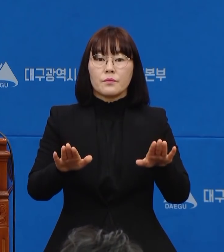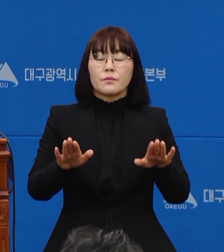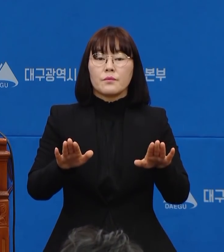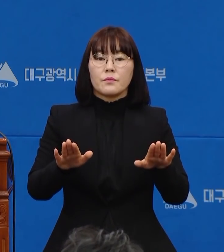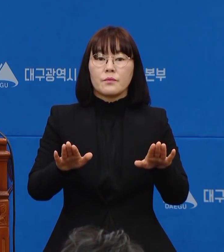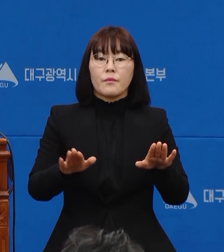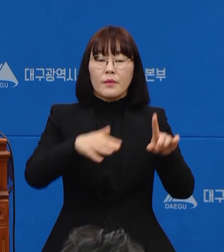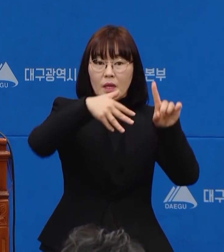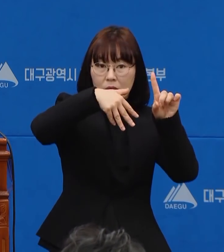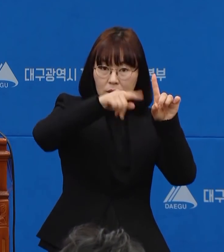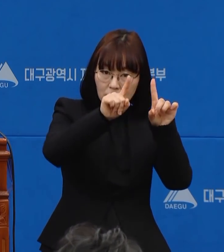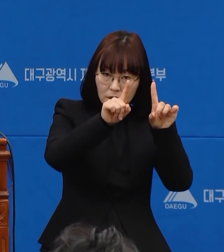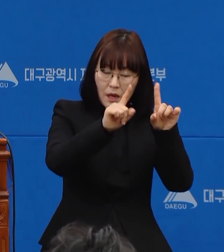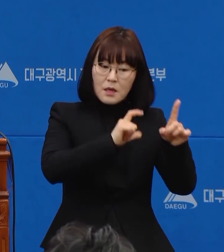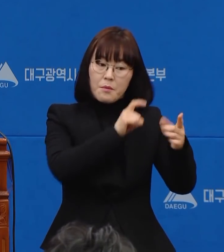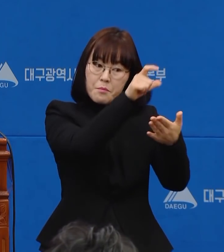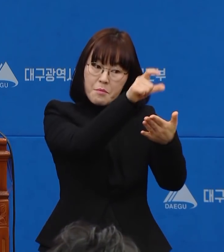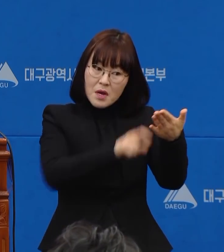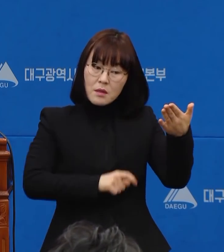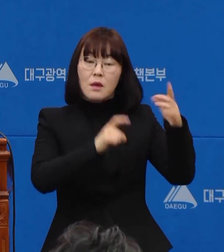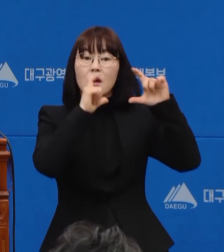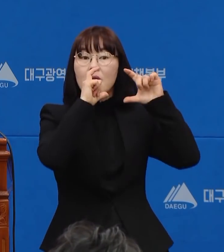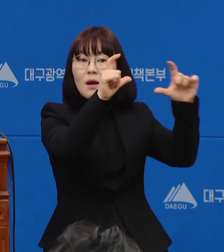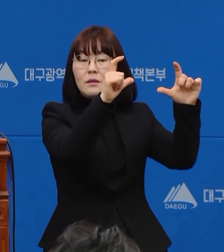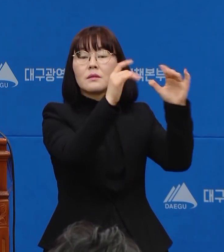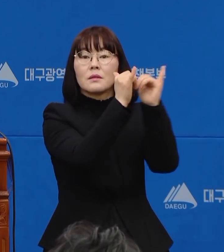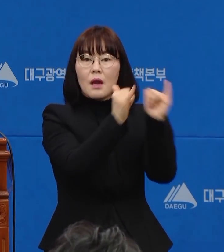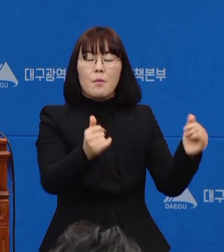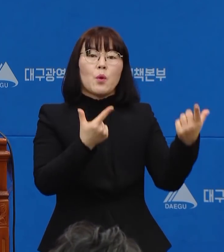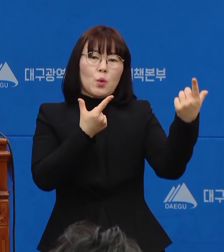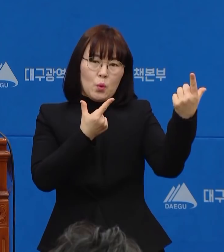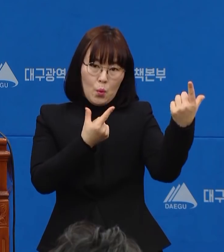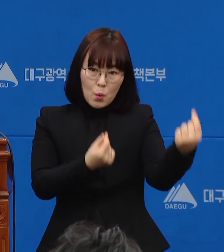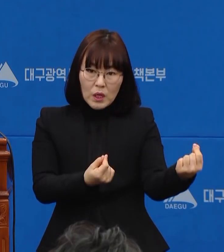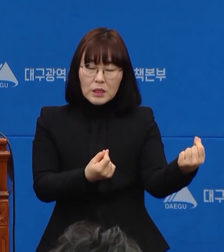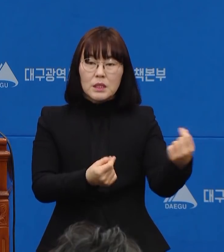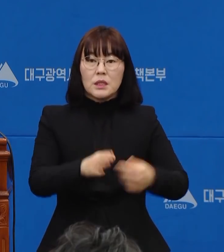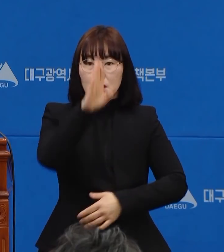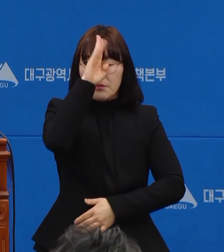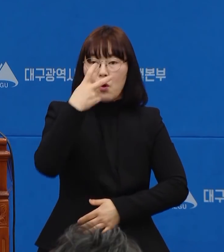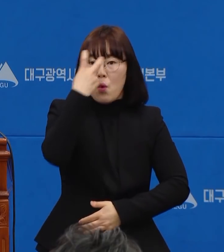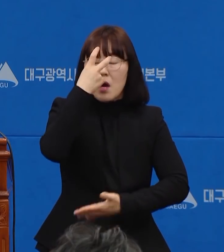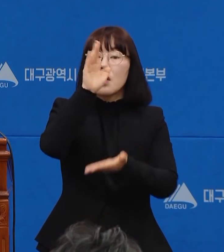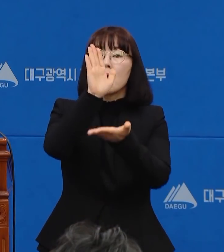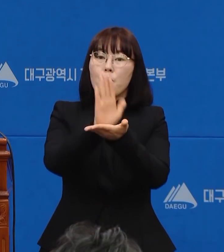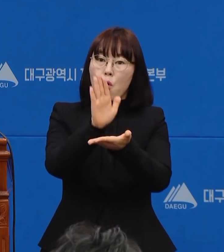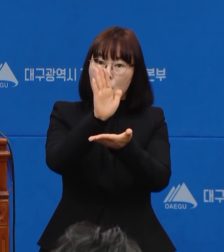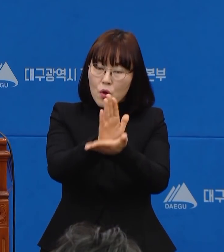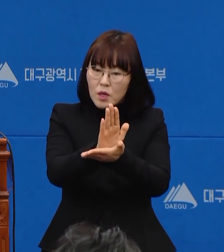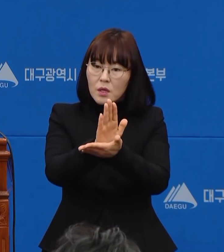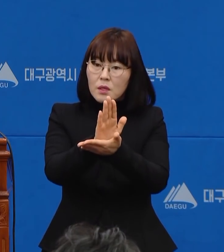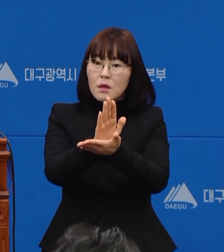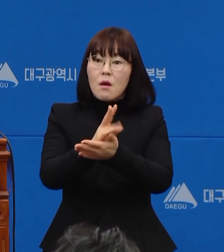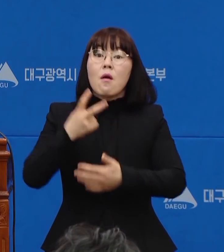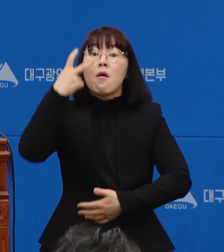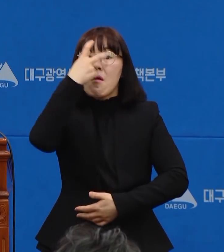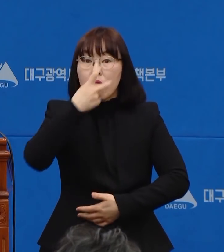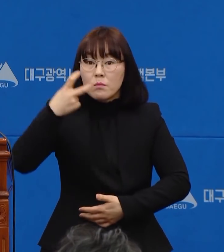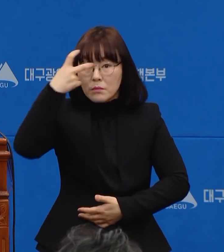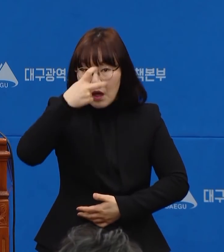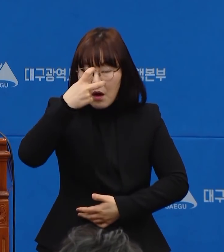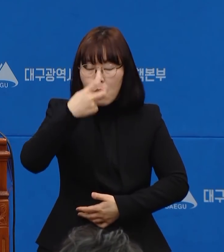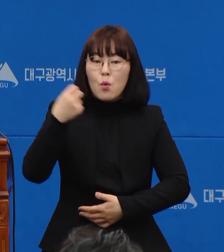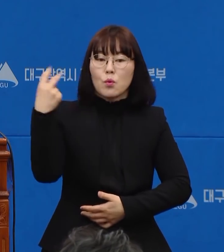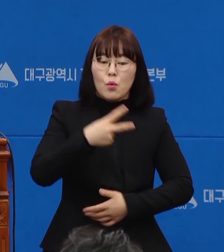1차 명단이 통보했던 분들과 마찬가지로 질병갈비본부의 시스템 검사와 그리고